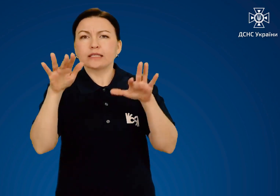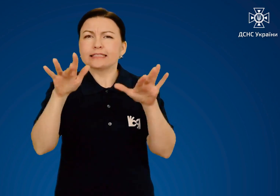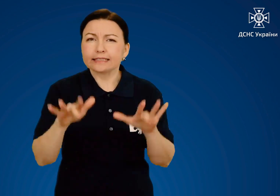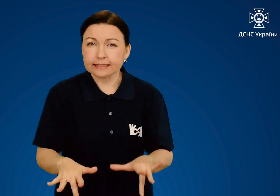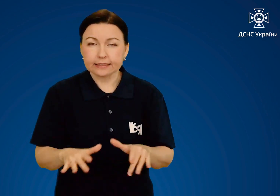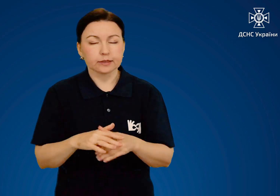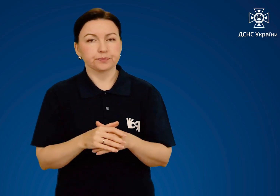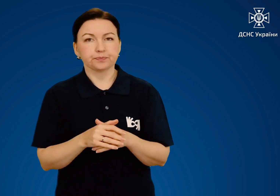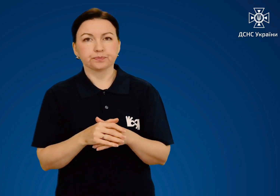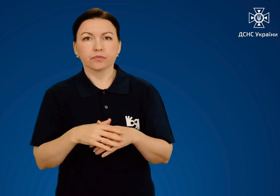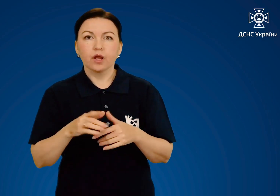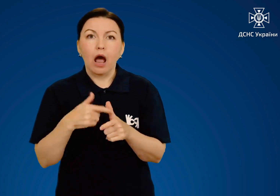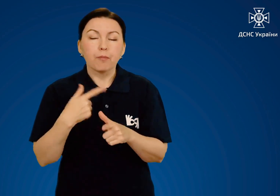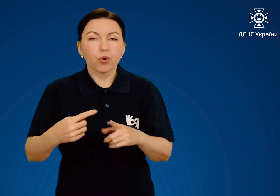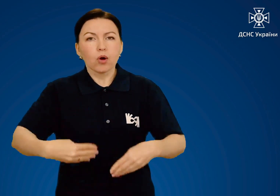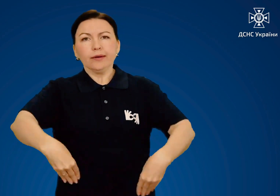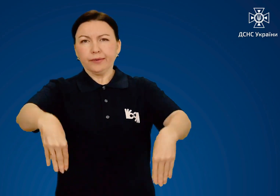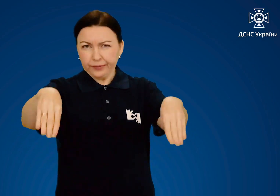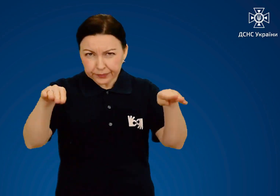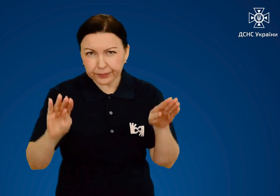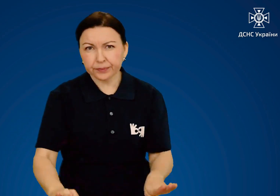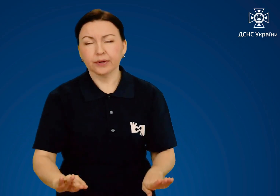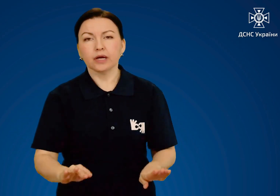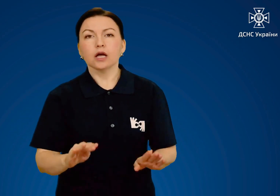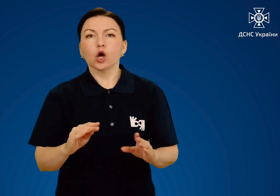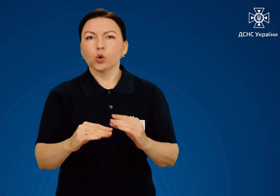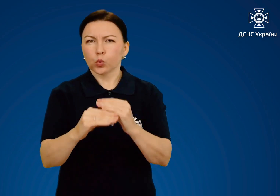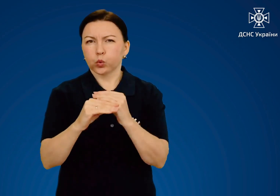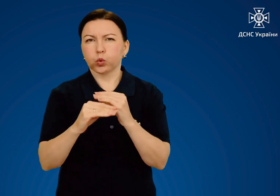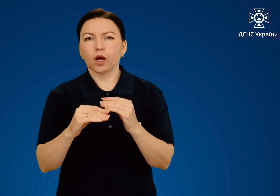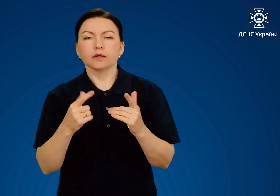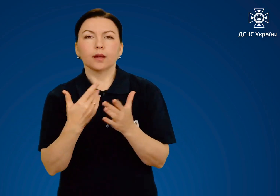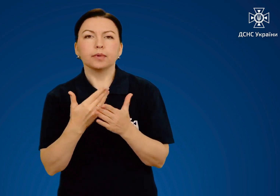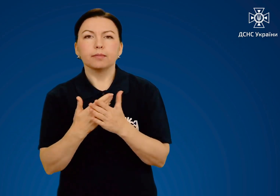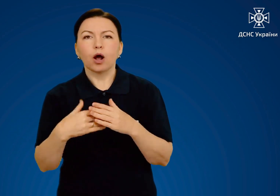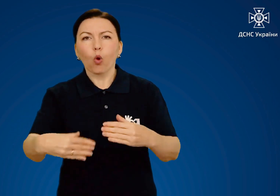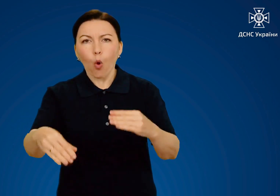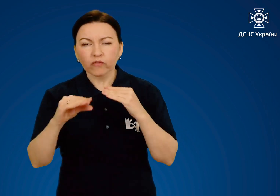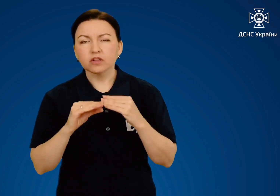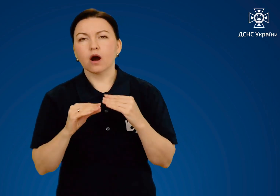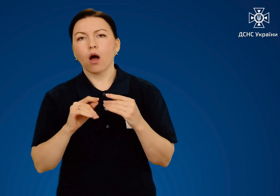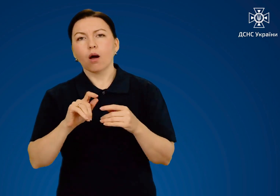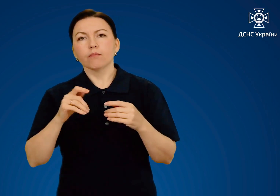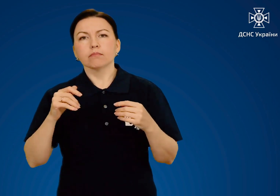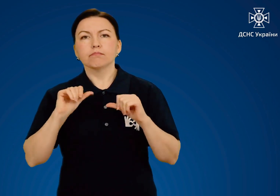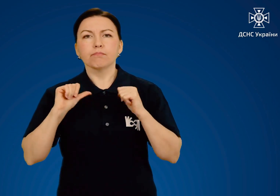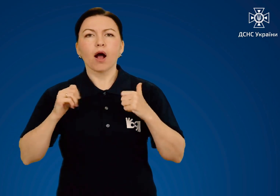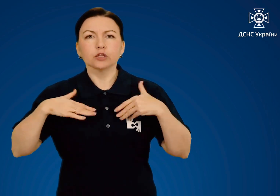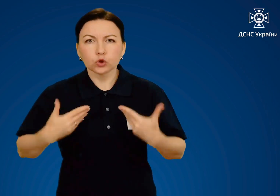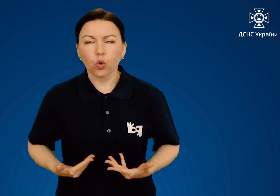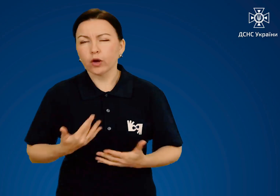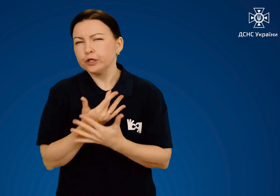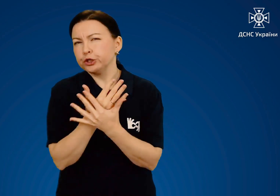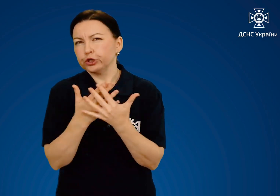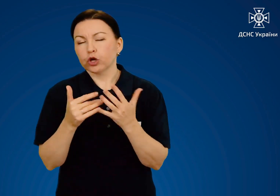Накрити палаючу людину товстою тканиною, наприклад, ковдрою, пальто та інше,